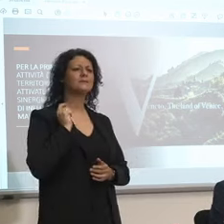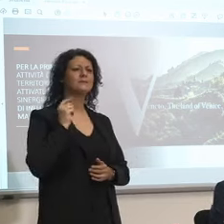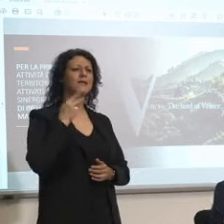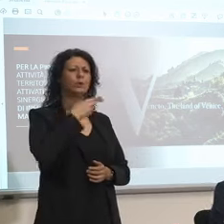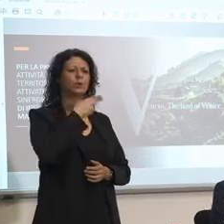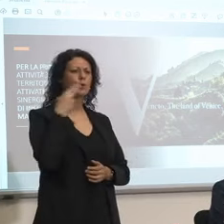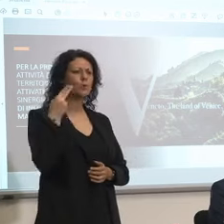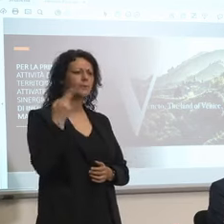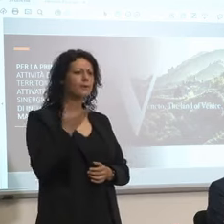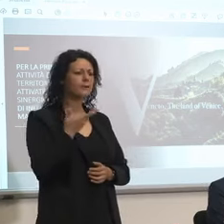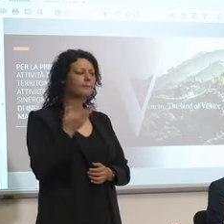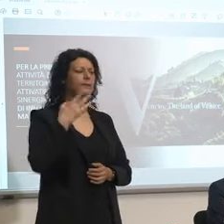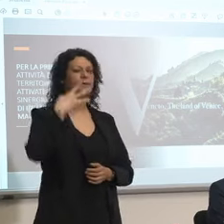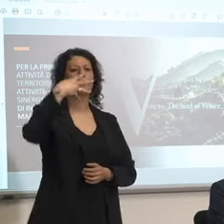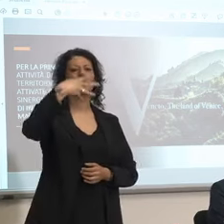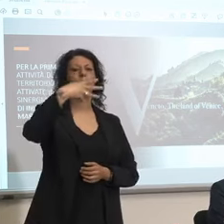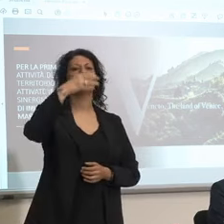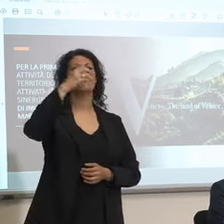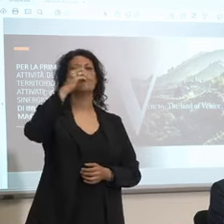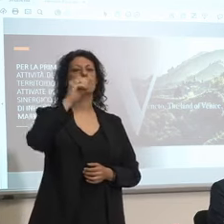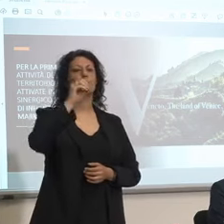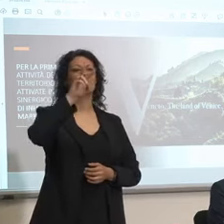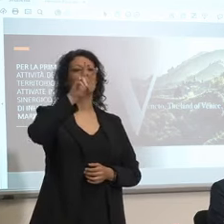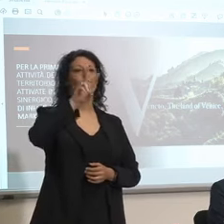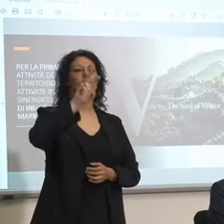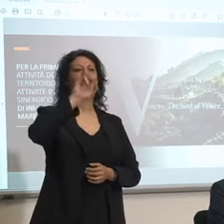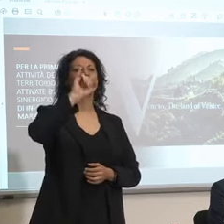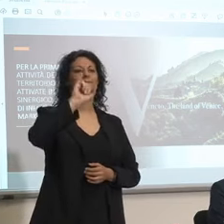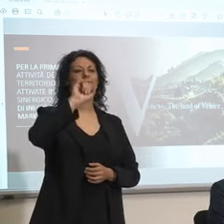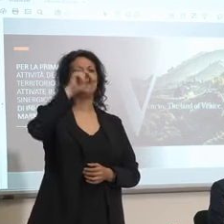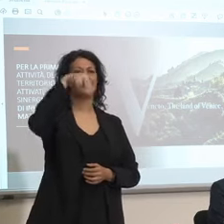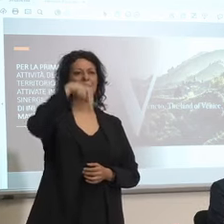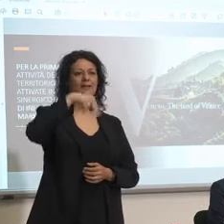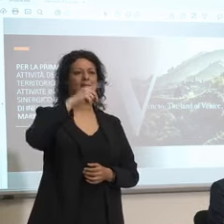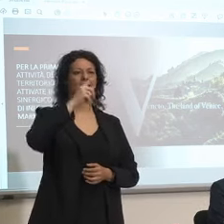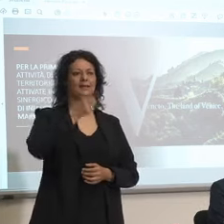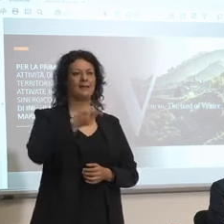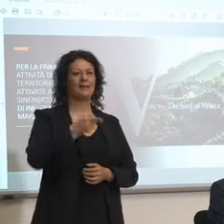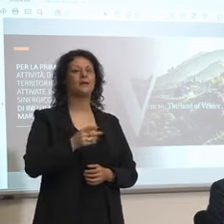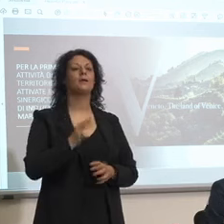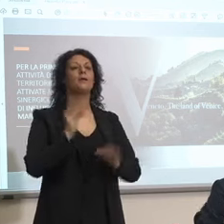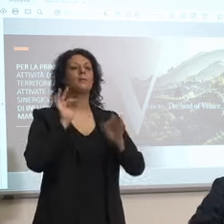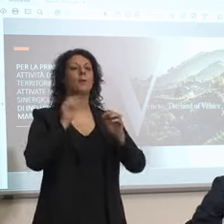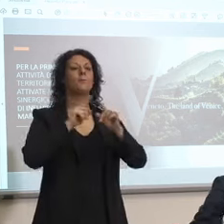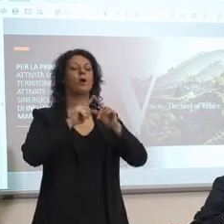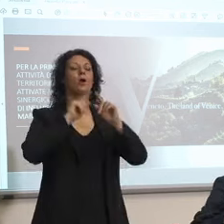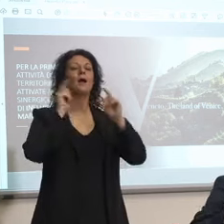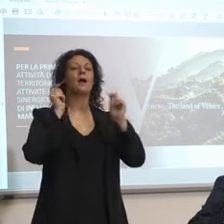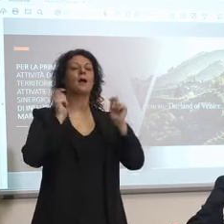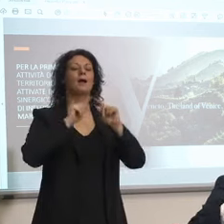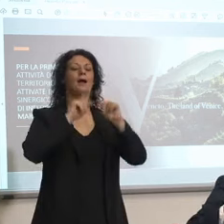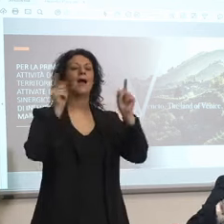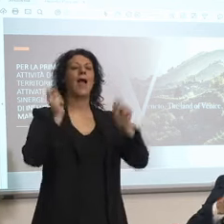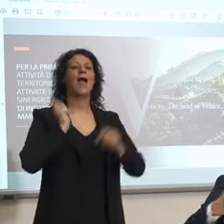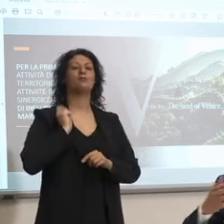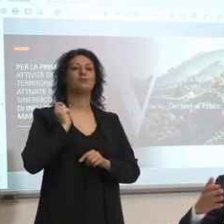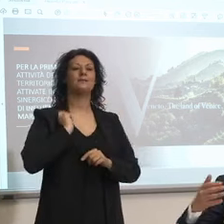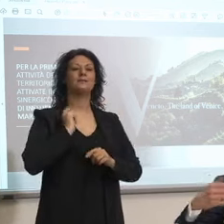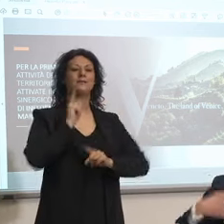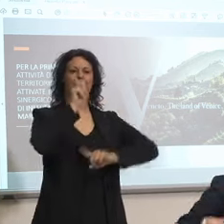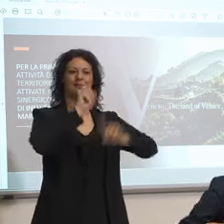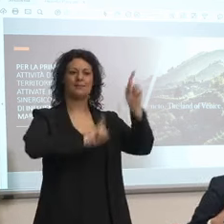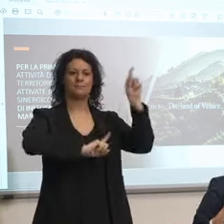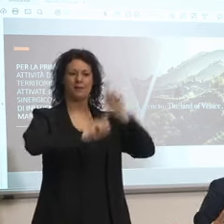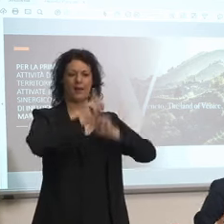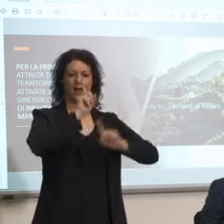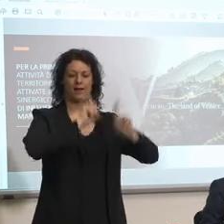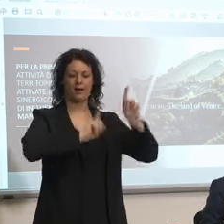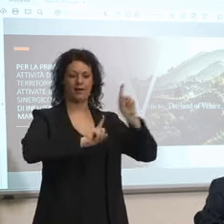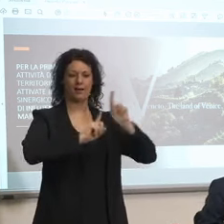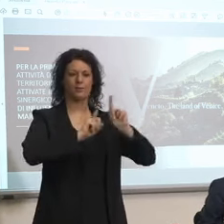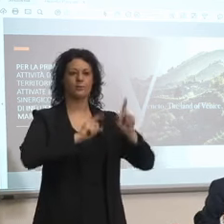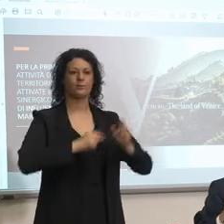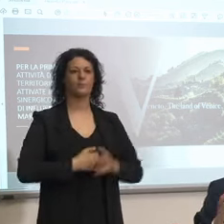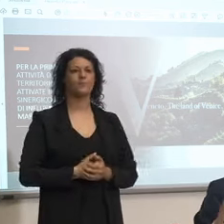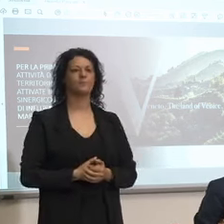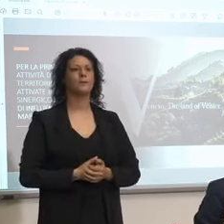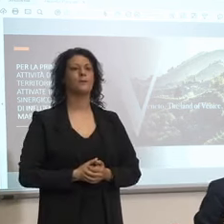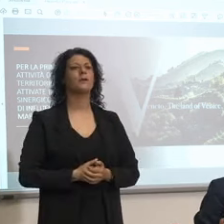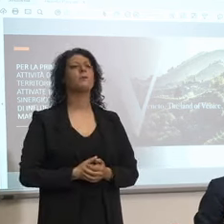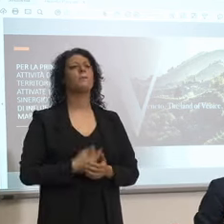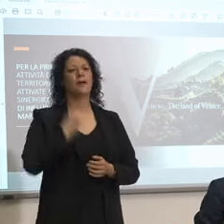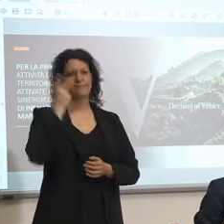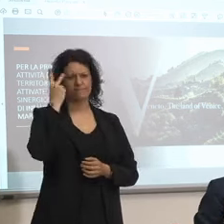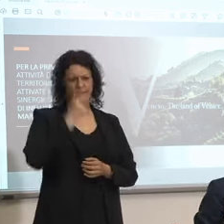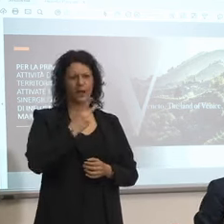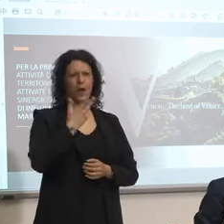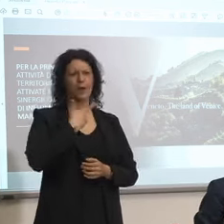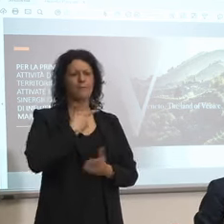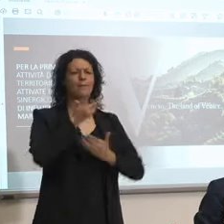moving l'agenzia di Milano che ha vinto però poi siamo in aggiudicazione anche con e dopo abbiamo collaborazione anche di